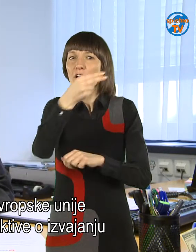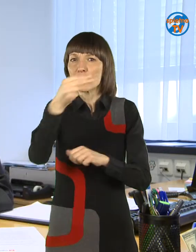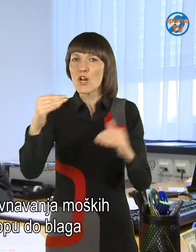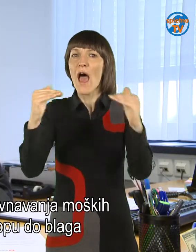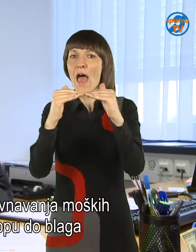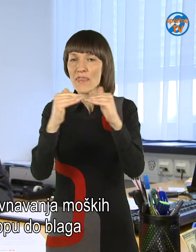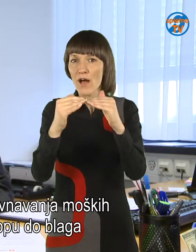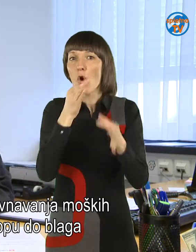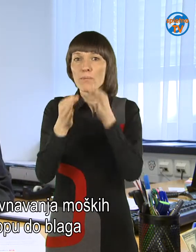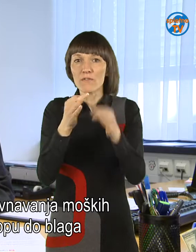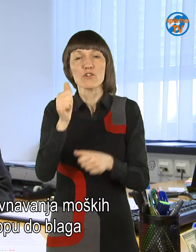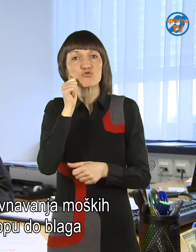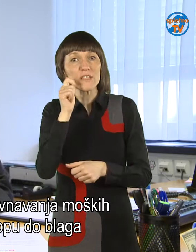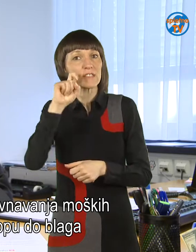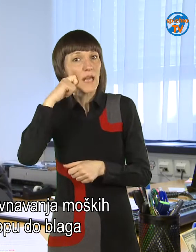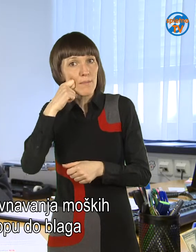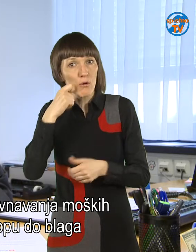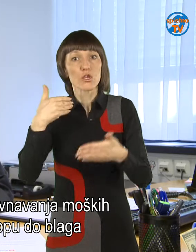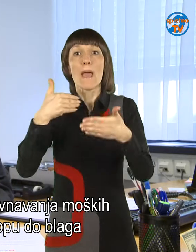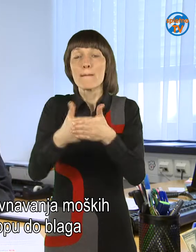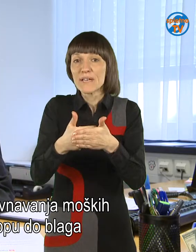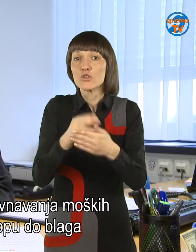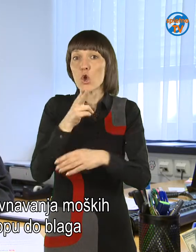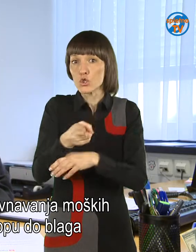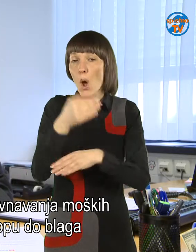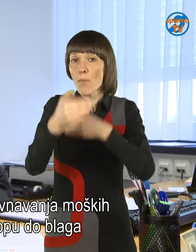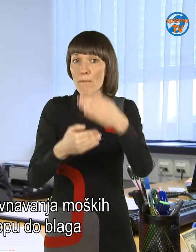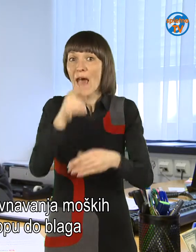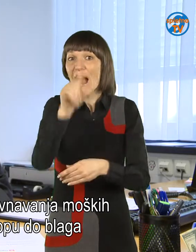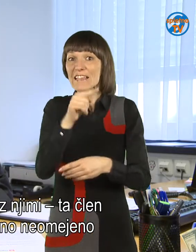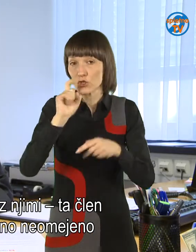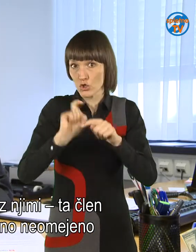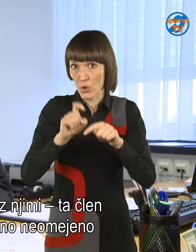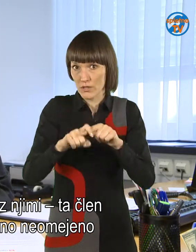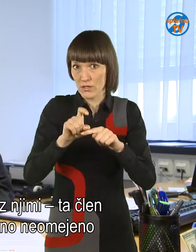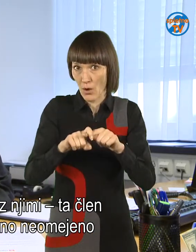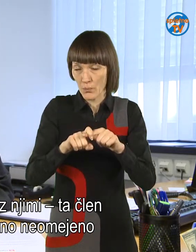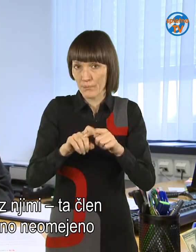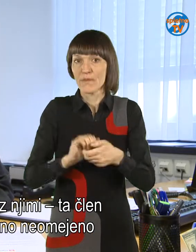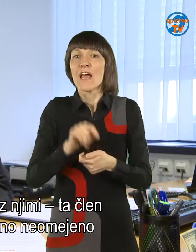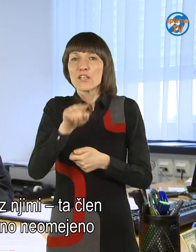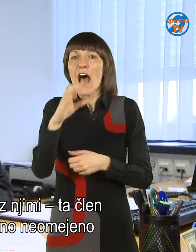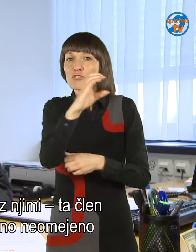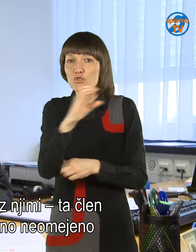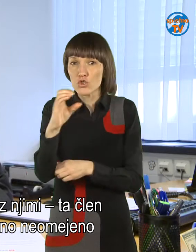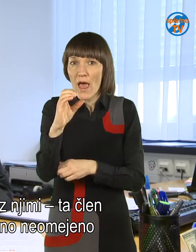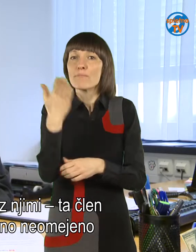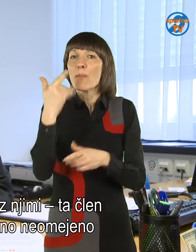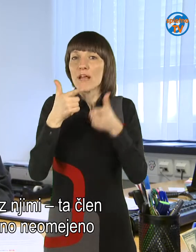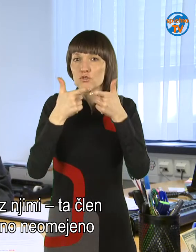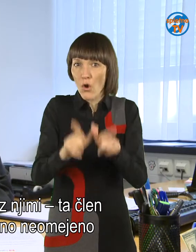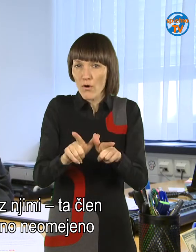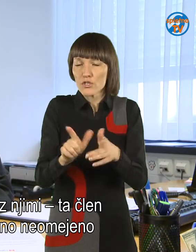obravnavanja moških in žensk pri dostopu do blaga in storitev te razkrbe z njimi. Ta je tisti člen, je dovoleval